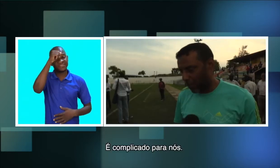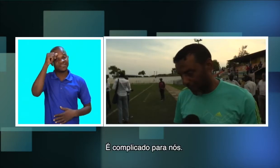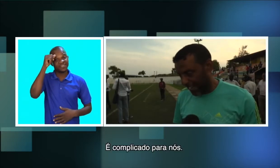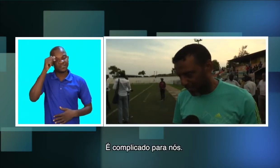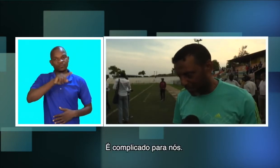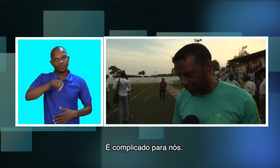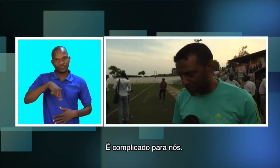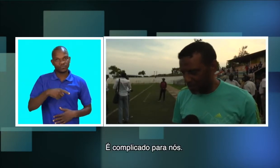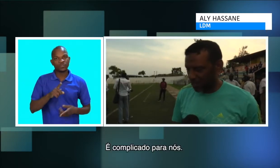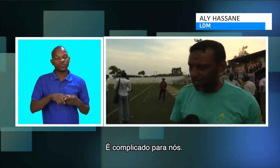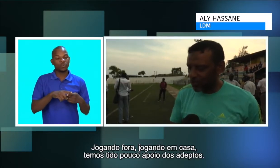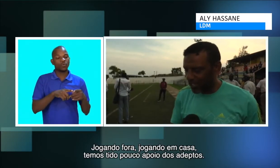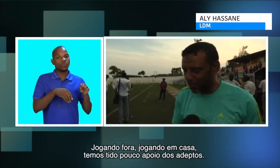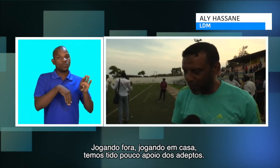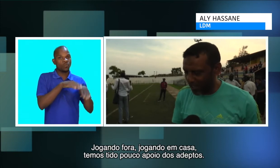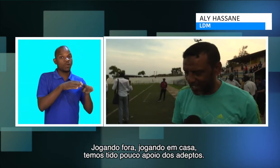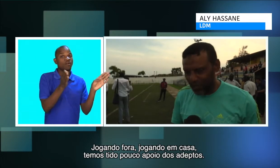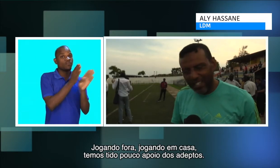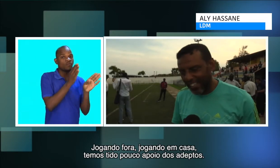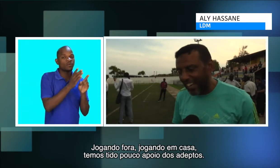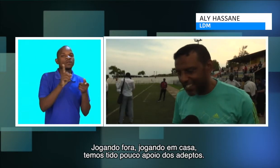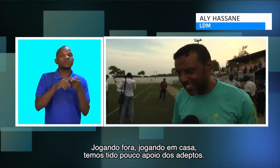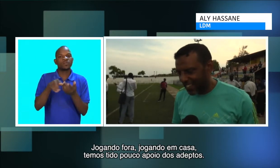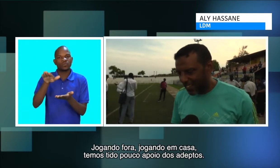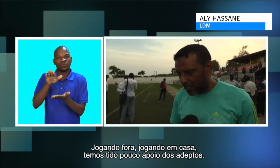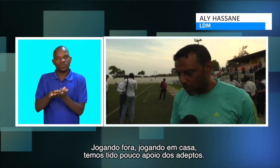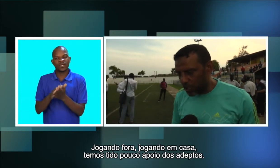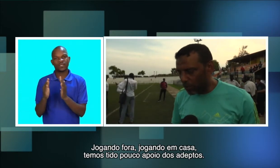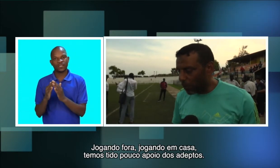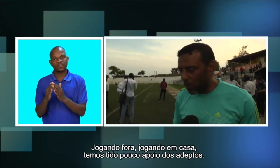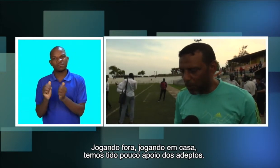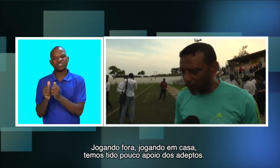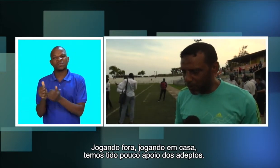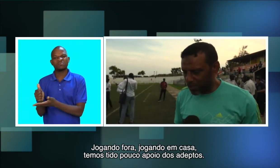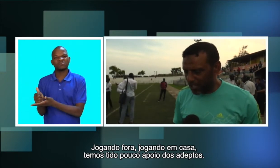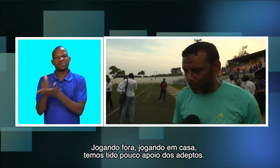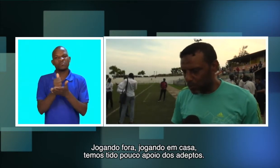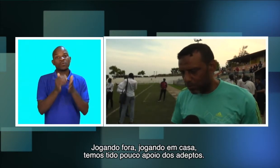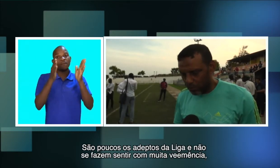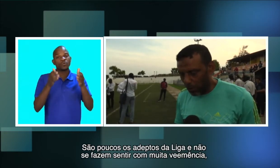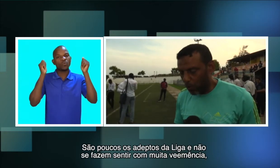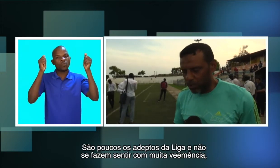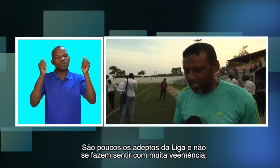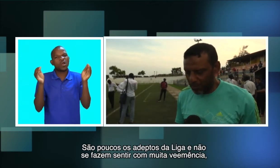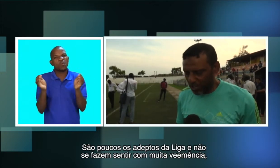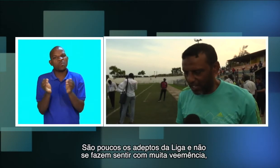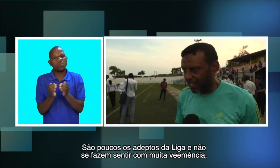complicado para nós. Jogando fora, jogando em casa, temos tido pouco apoio dos adeptos. São poucos adeptos da Liga,